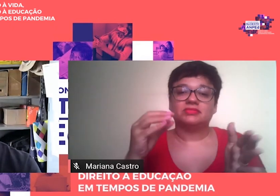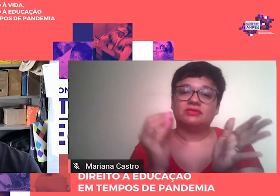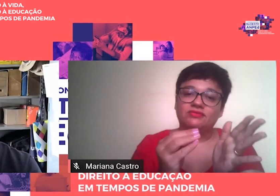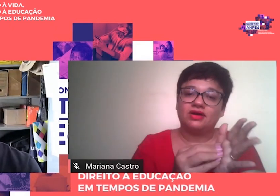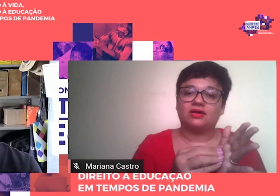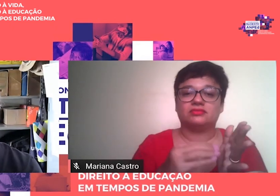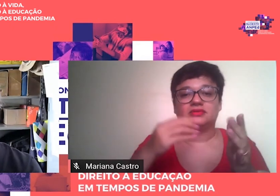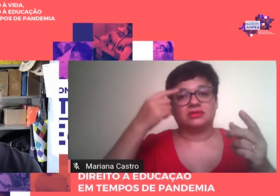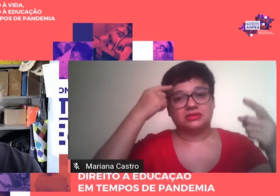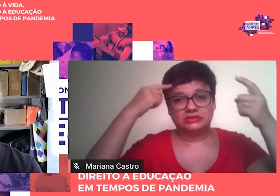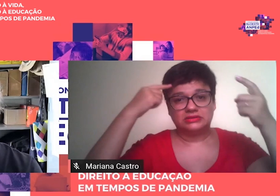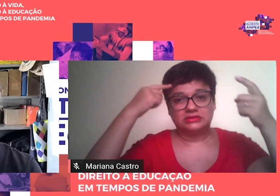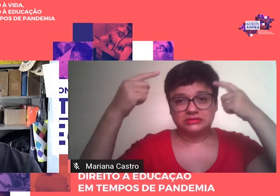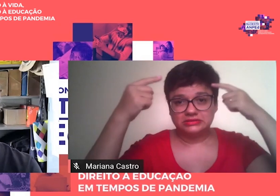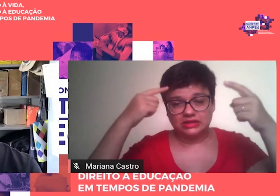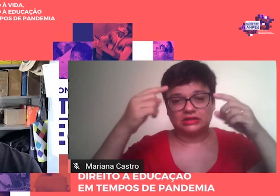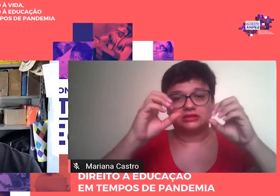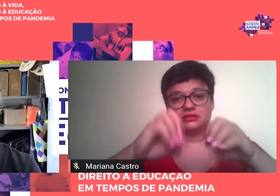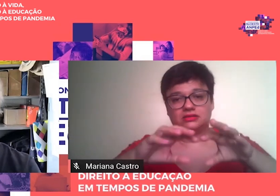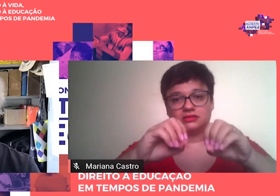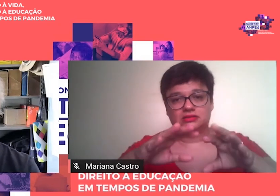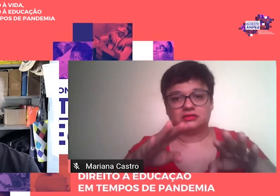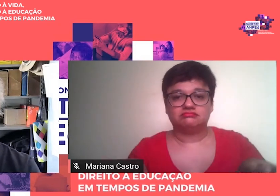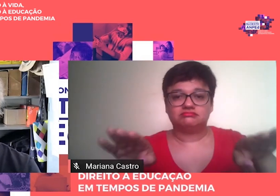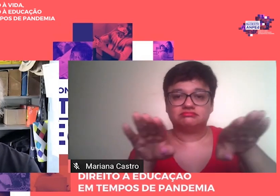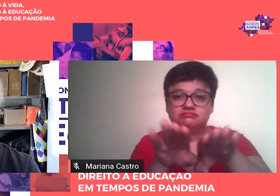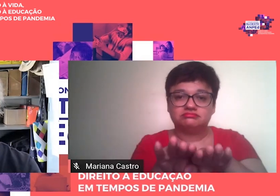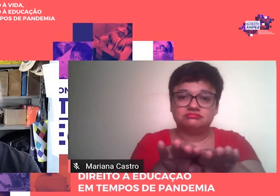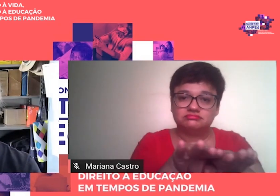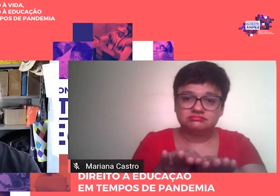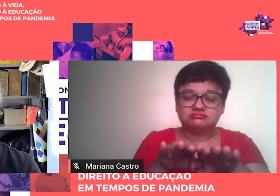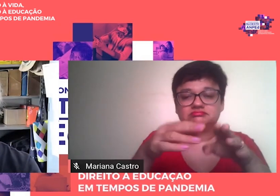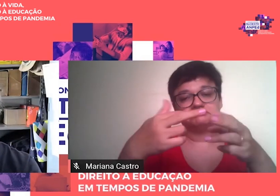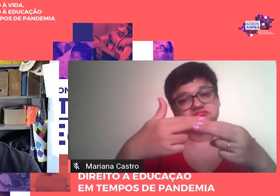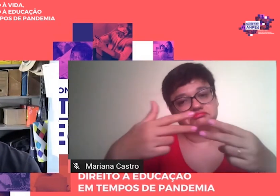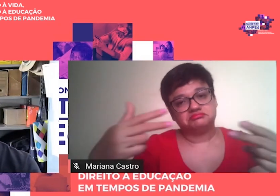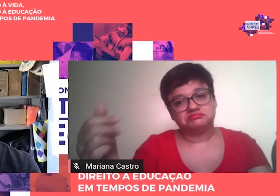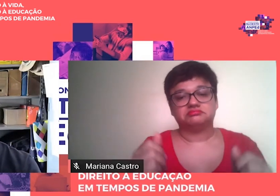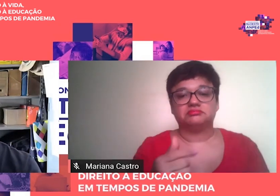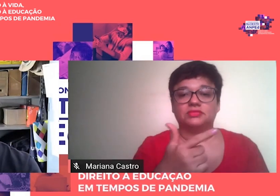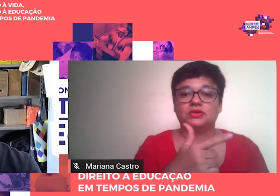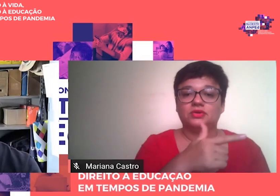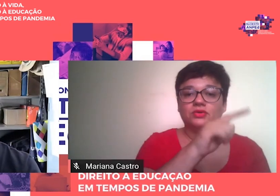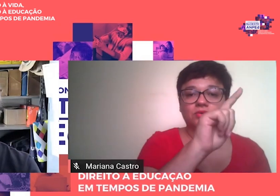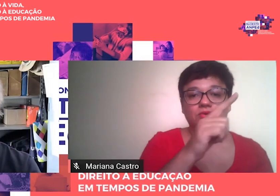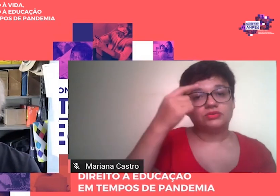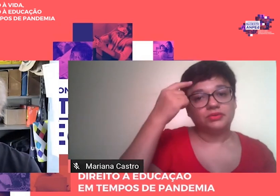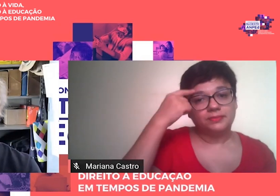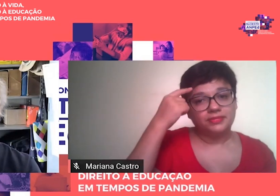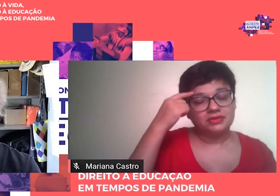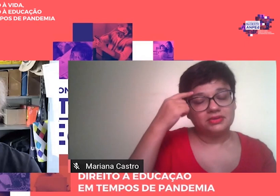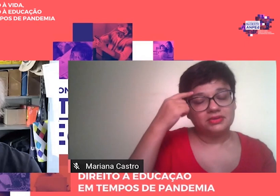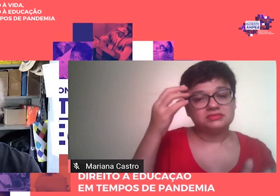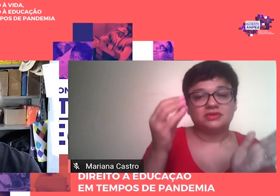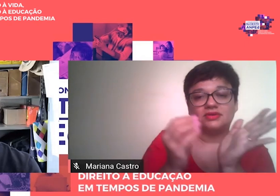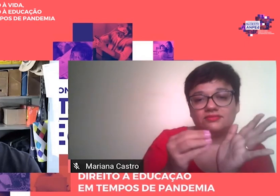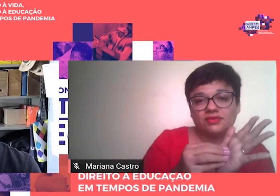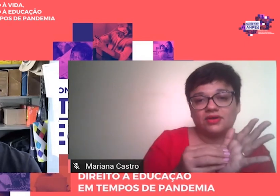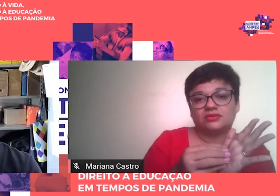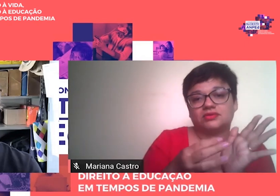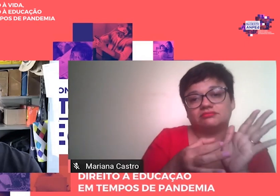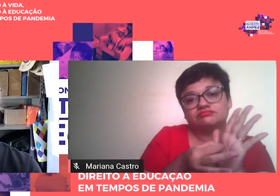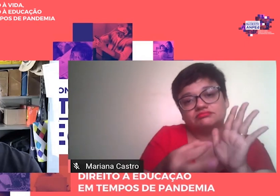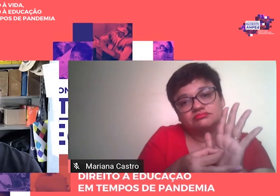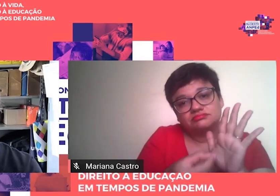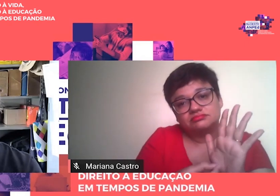relativas a certos níveis e modalidades. Outros ainda à falta de consideração sobre